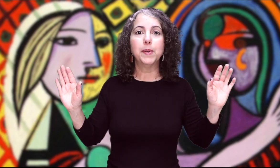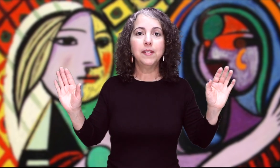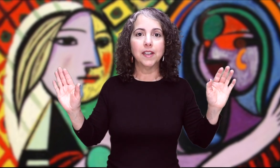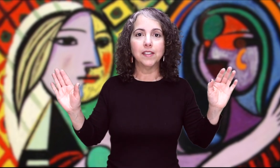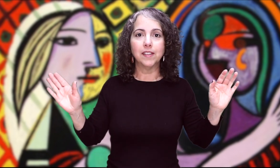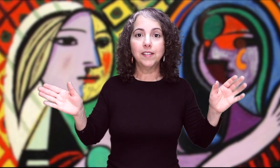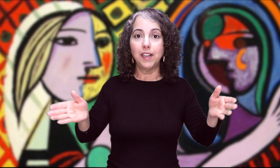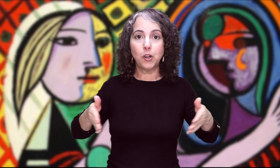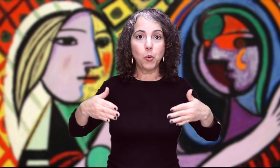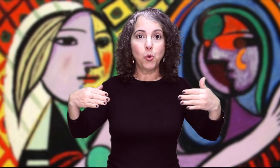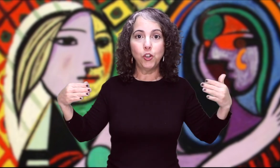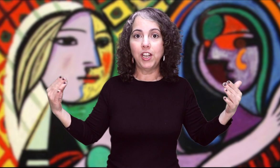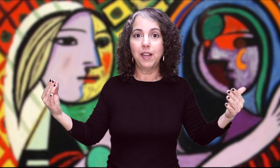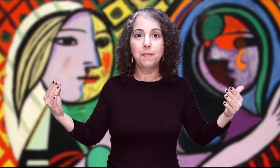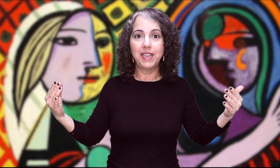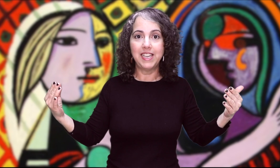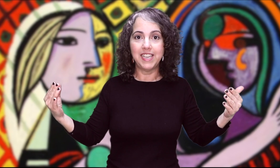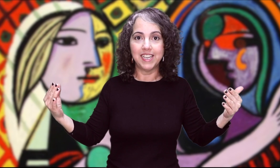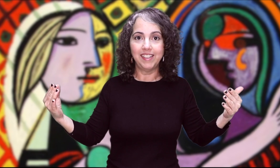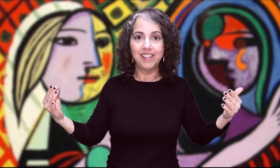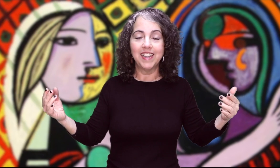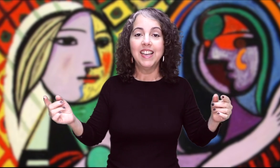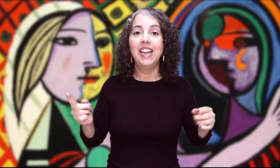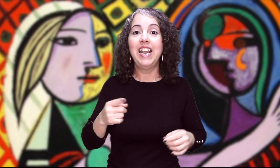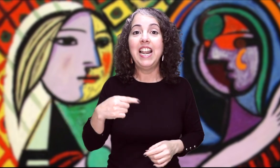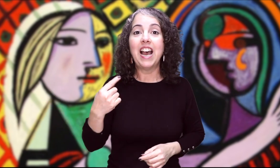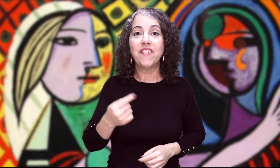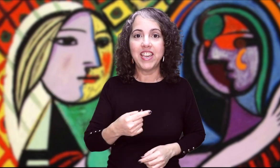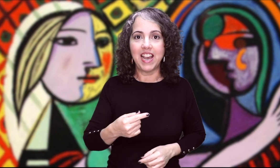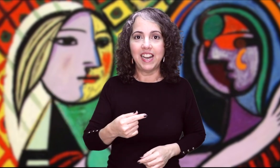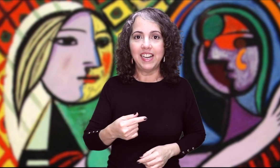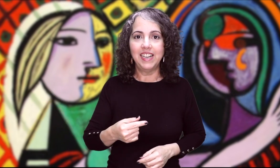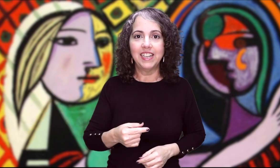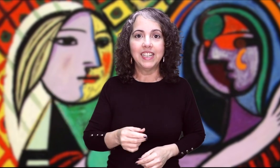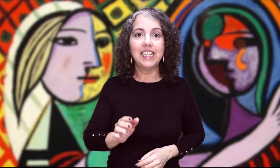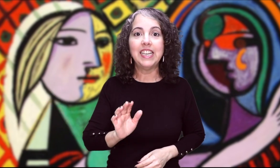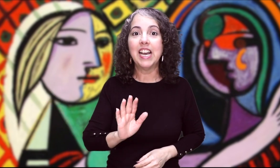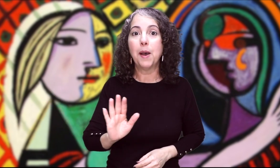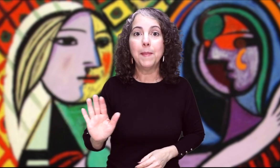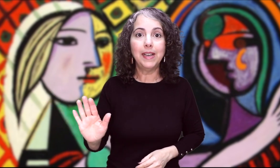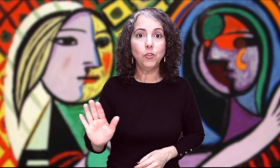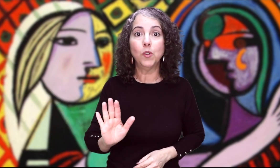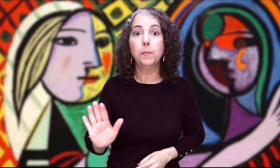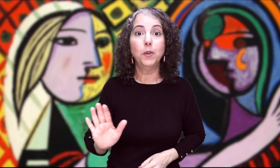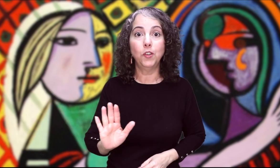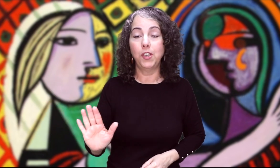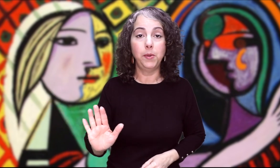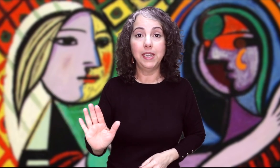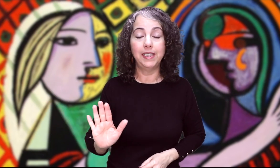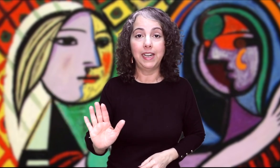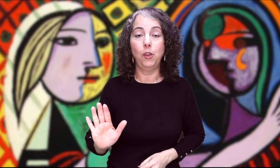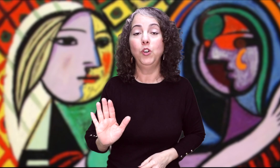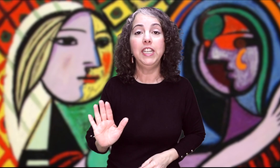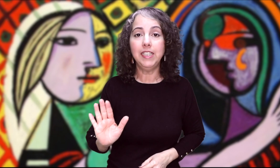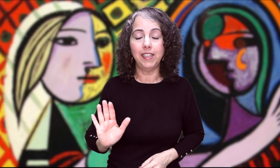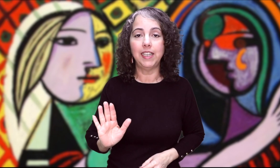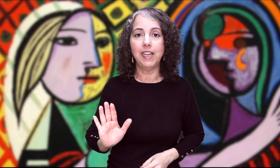pestañas El rubor de las mejillas El labial Y jamás su esposo se había enterado ni siquiera